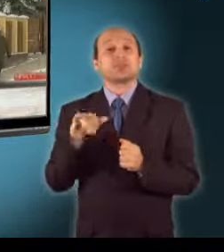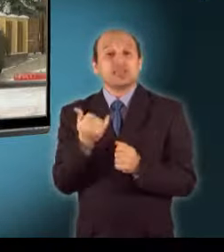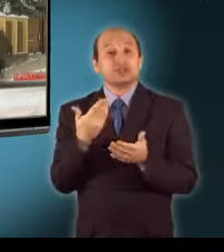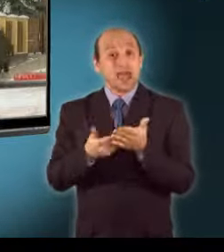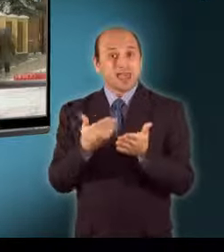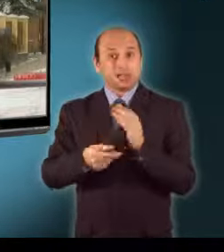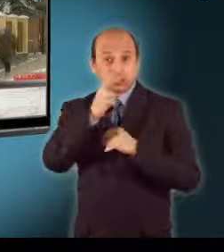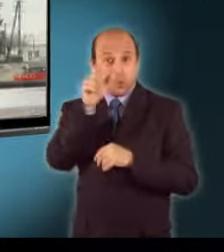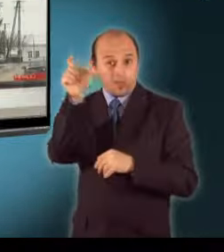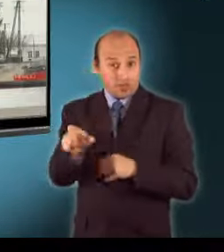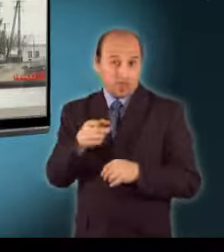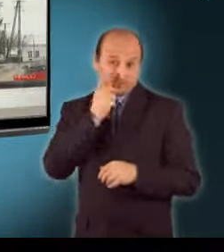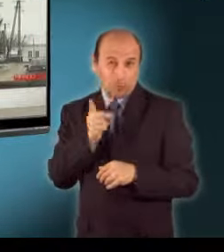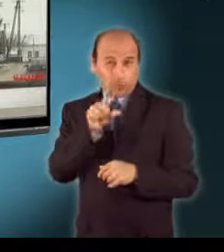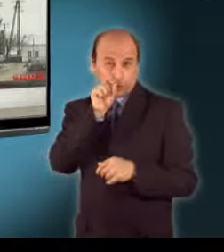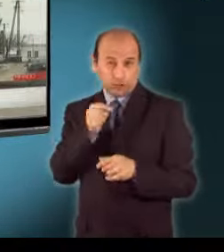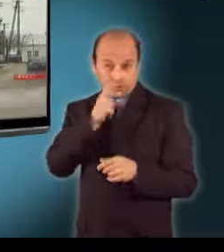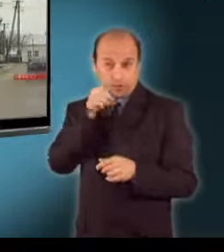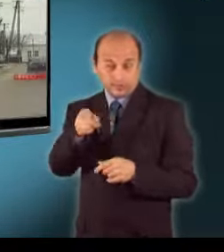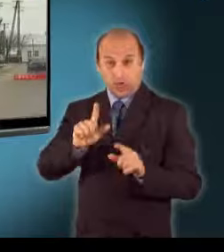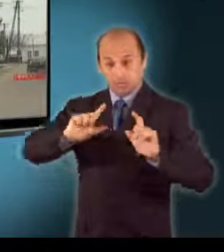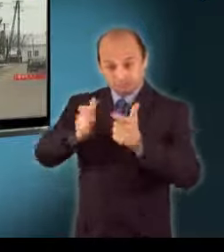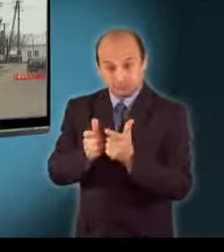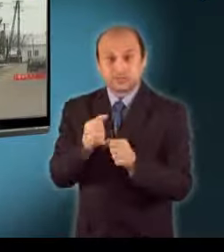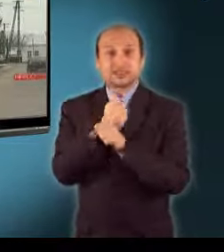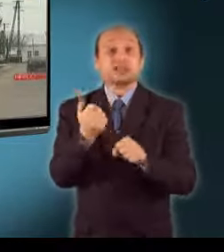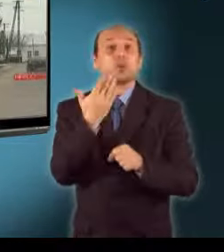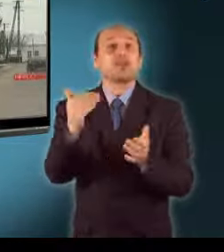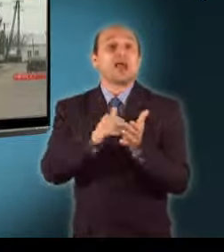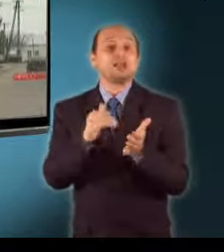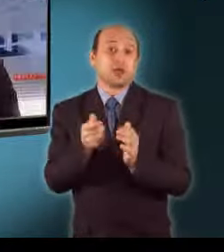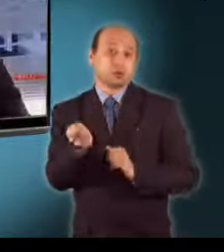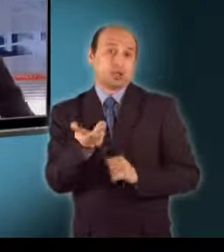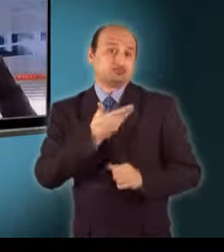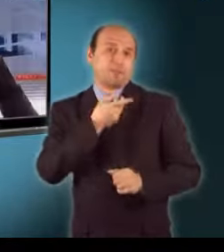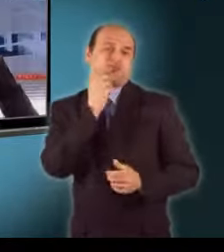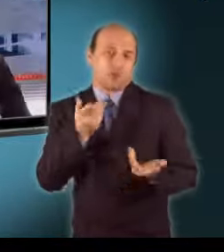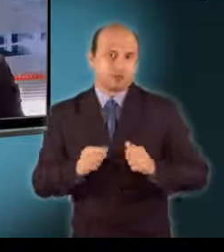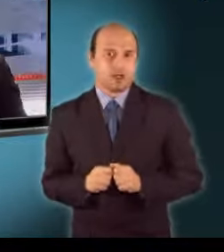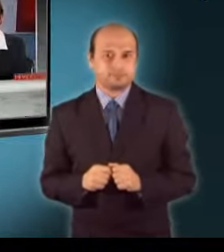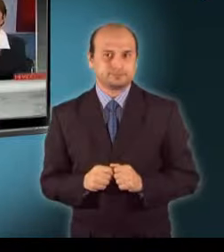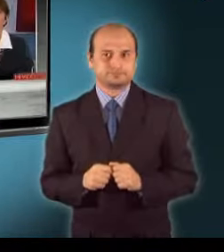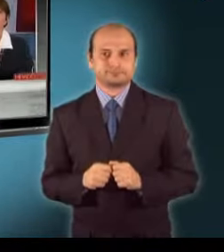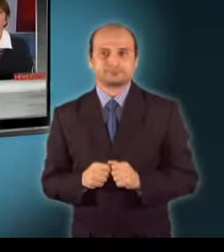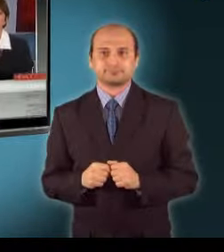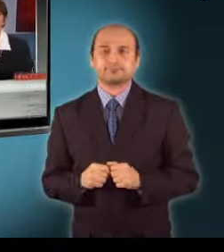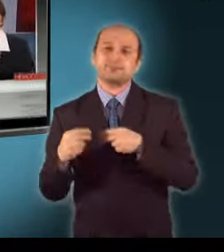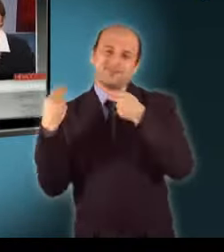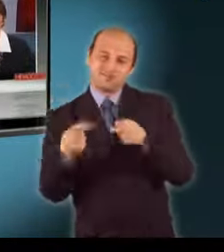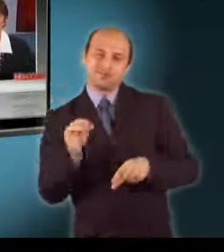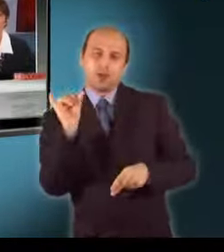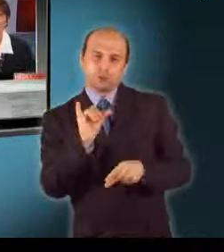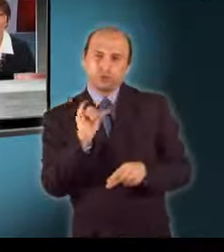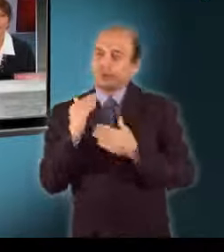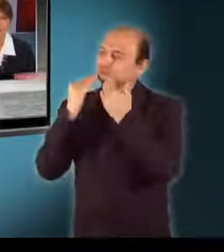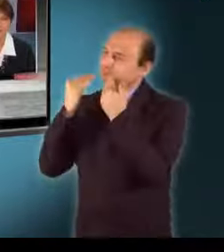rendőrkézre kerülnek, akár 150 ezer forint pénzbírságot is kaphatnak. Anna, most ismét jéd a szó. Földöp László